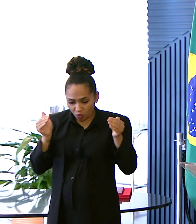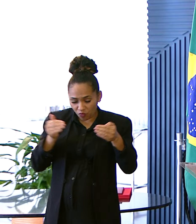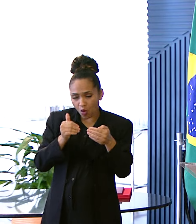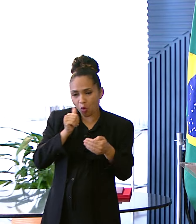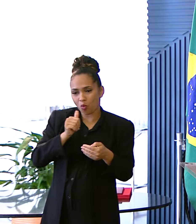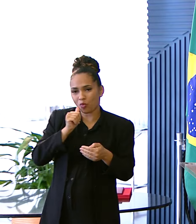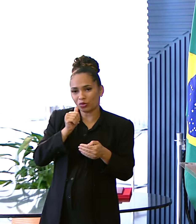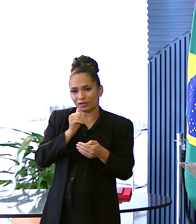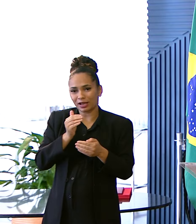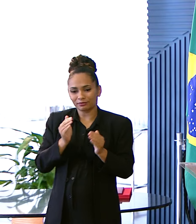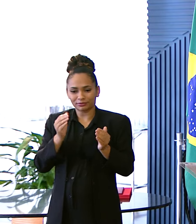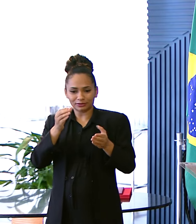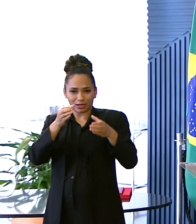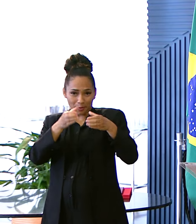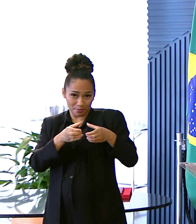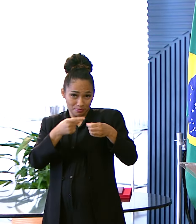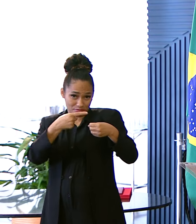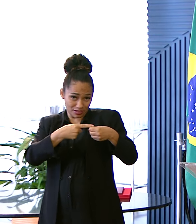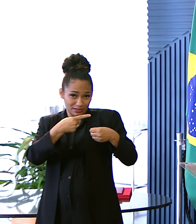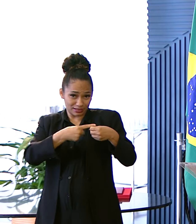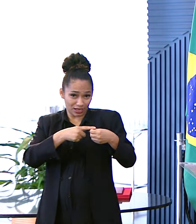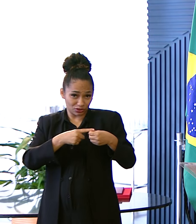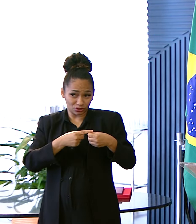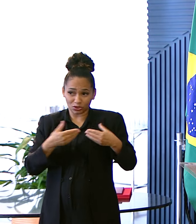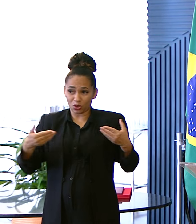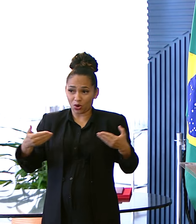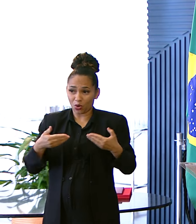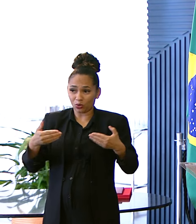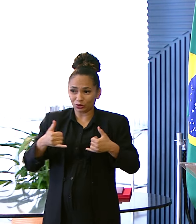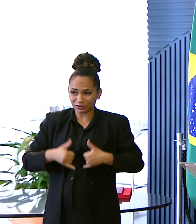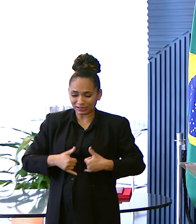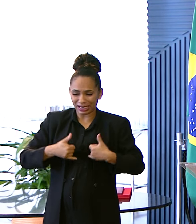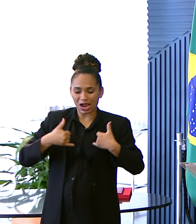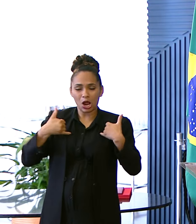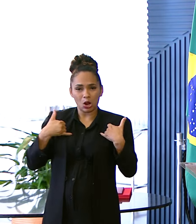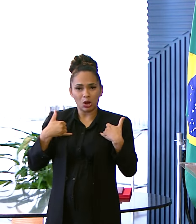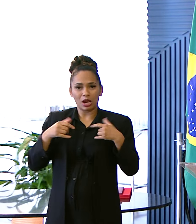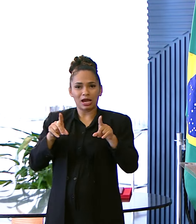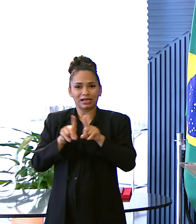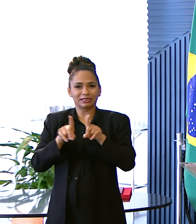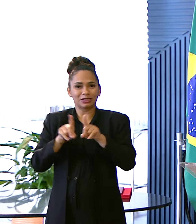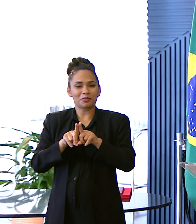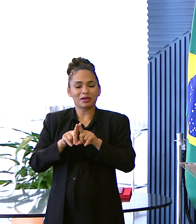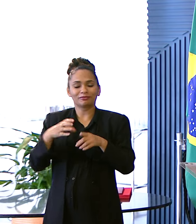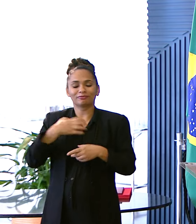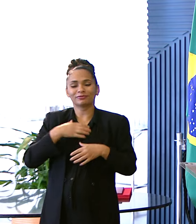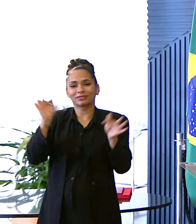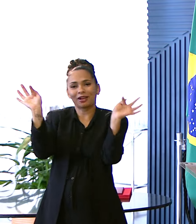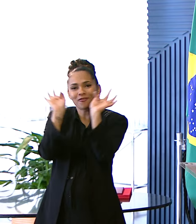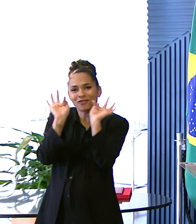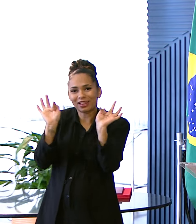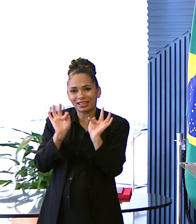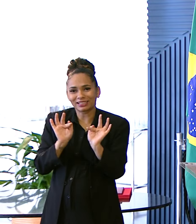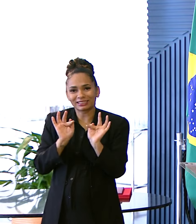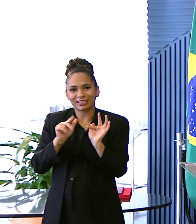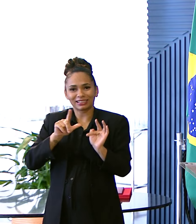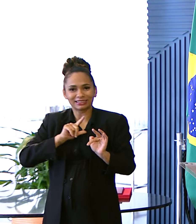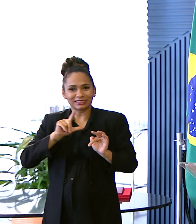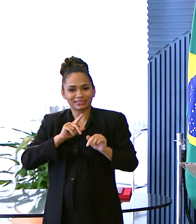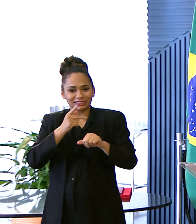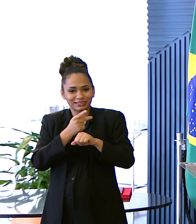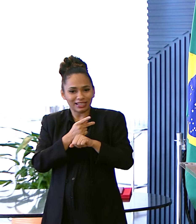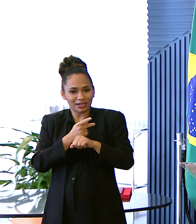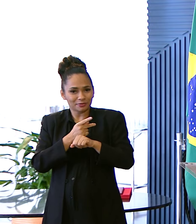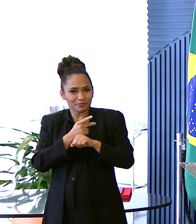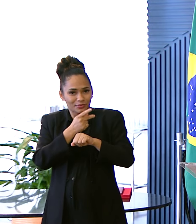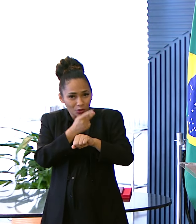E hoje Eu tenho aqui A honra E também A felicidade De dar um título Ao hospital Que